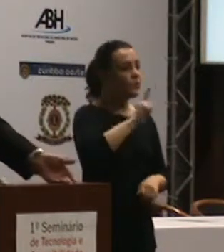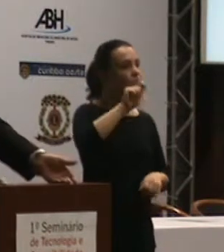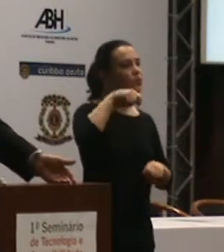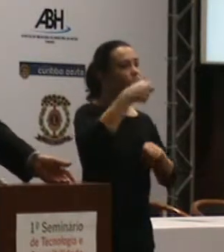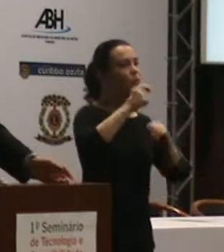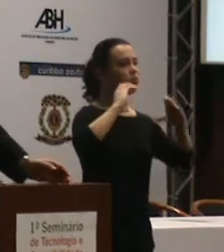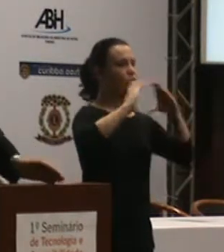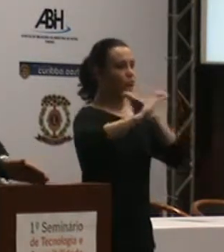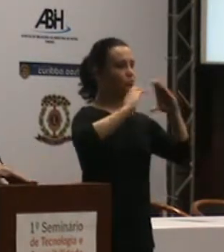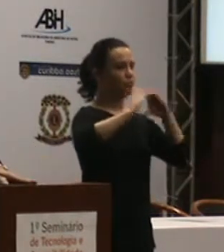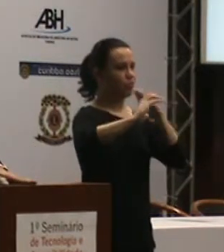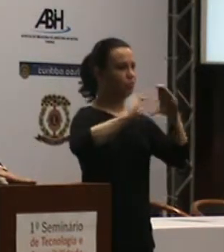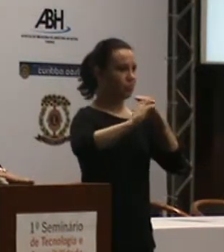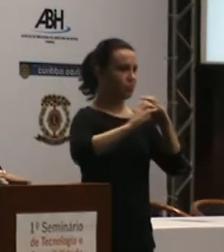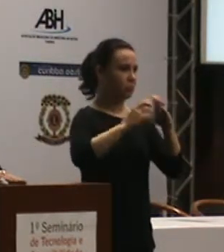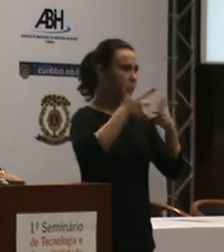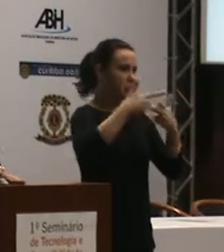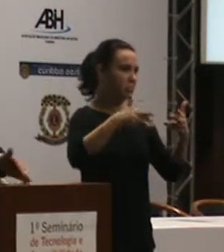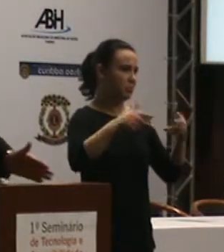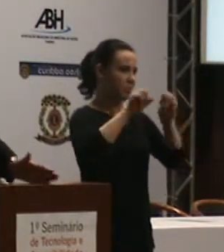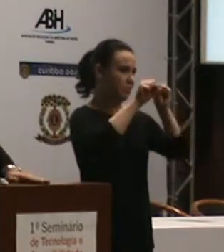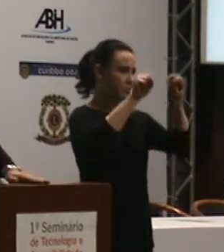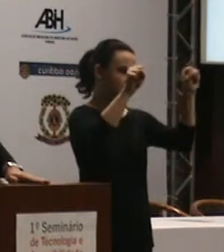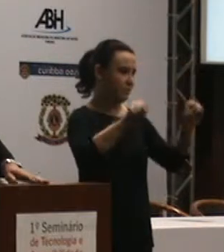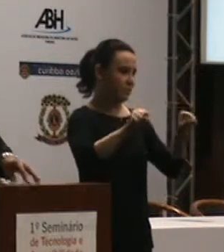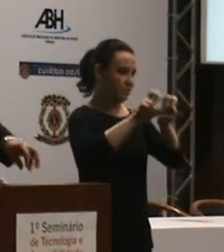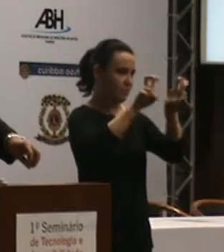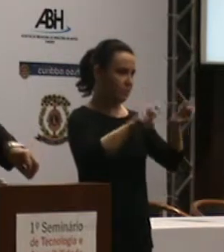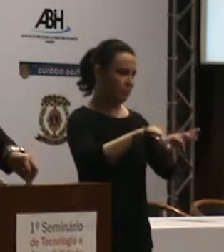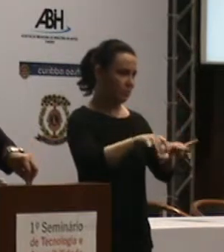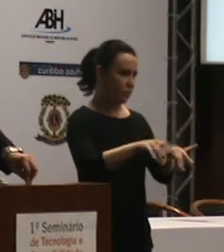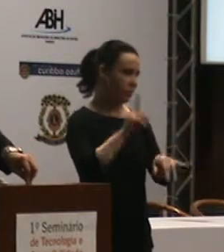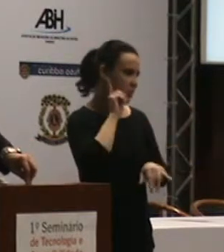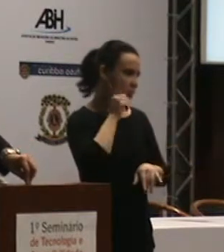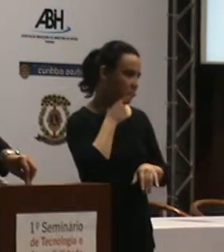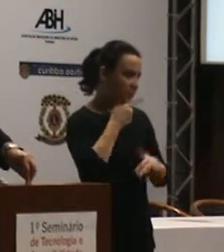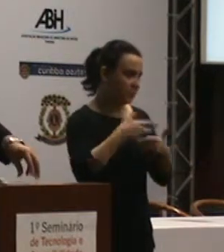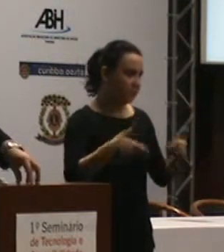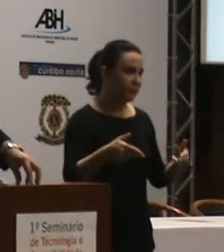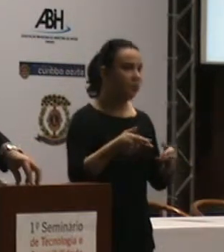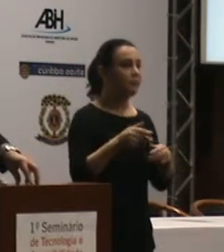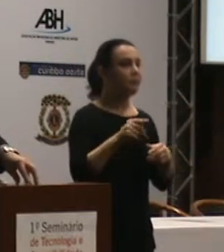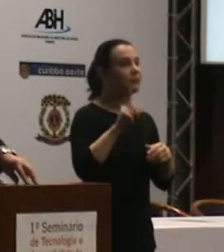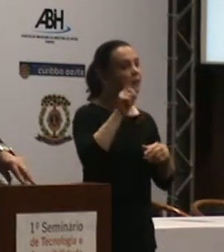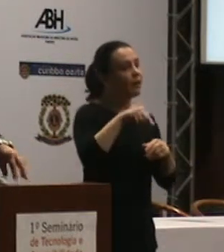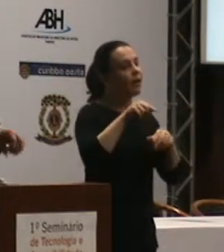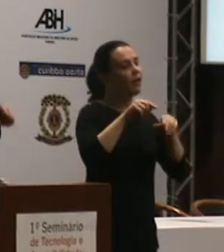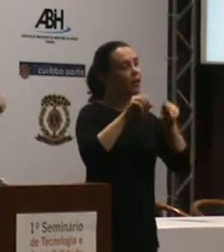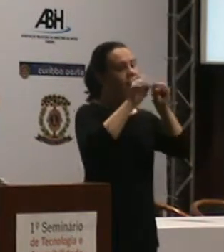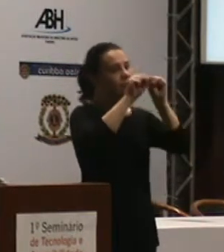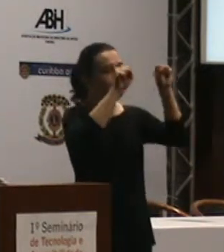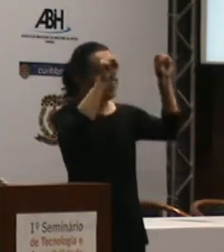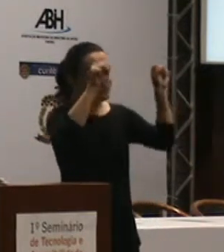é a nossa ideia, procura a iniciativa privada, e até bem novo. Você quer esse sistema desenvolvido